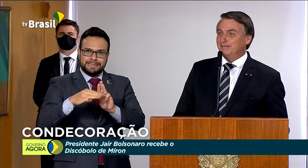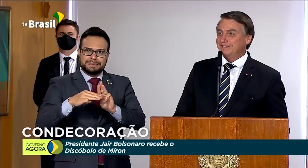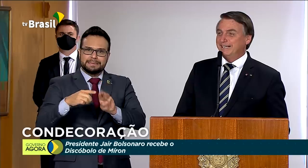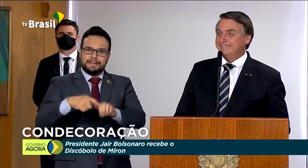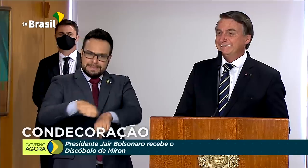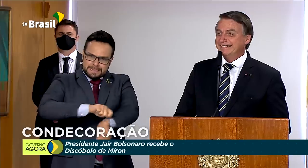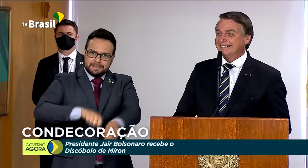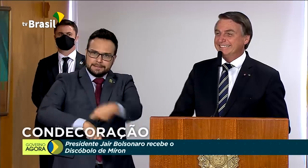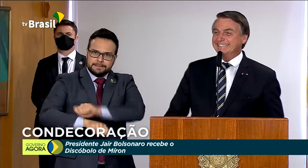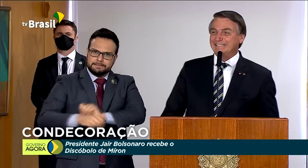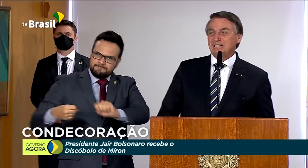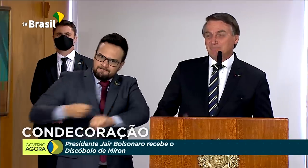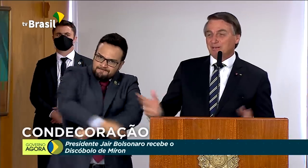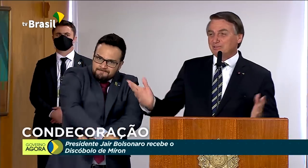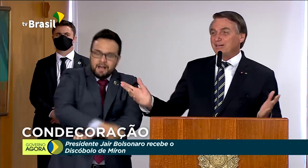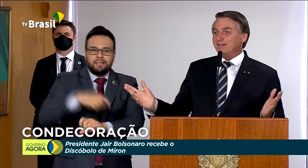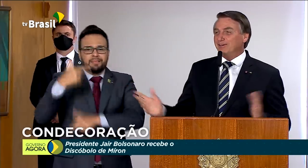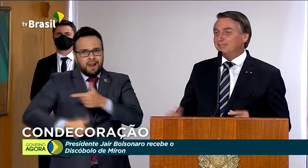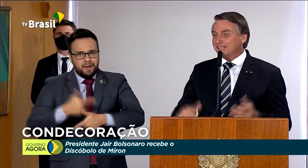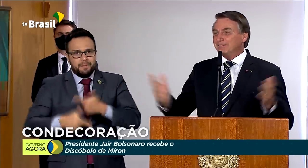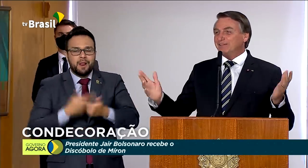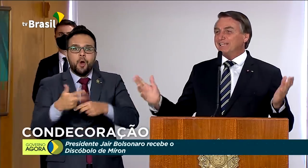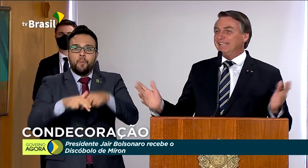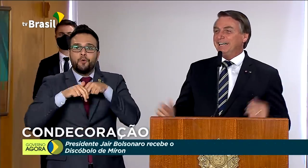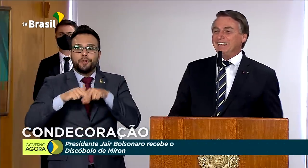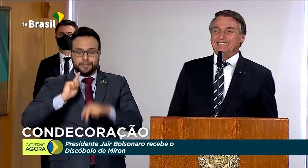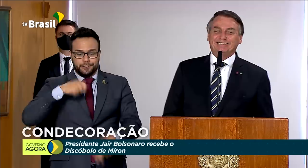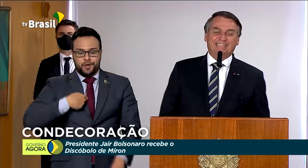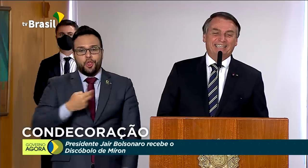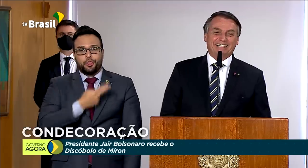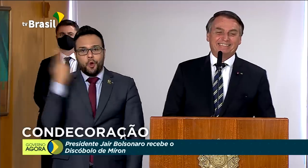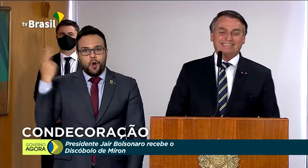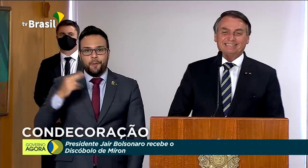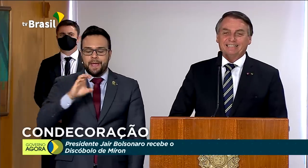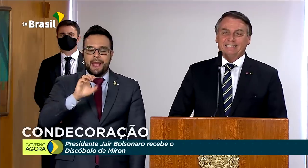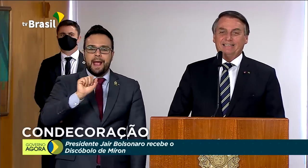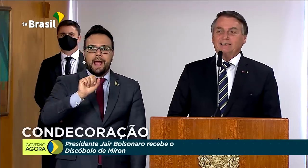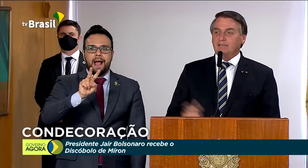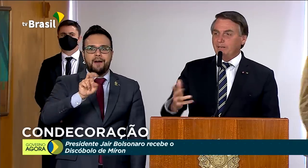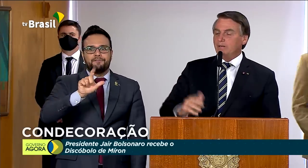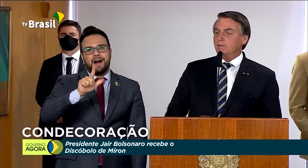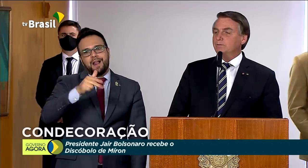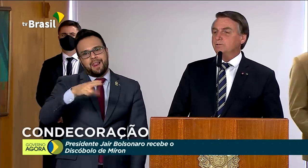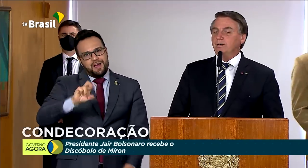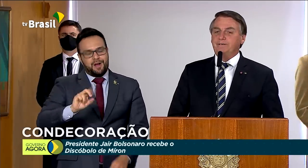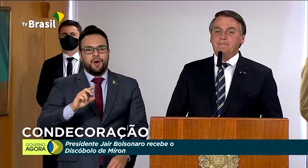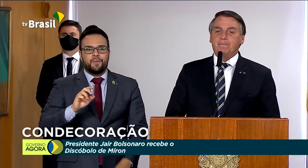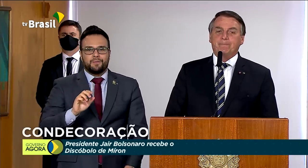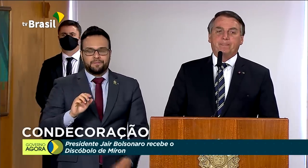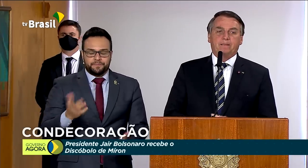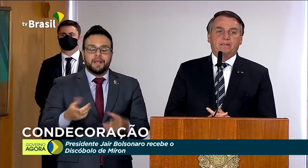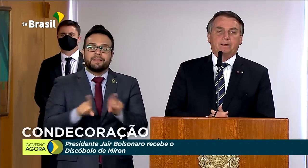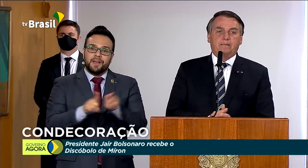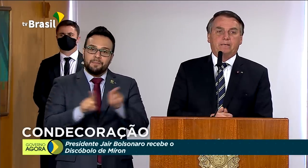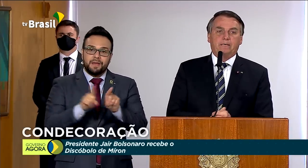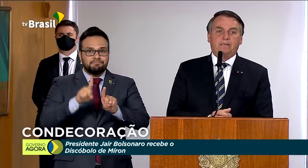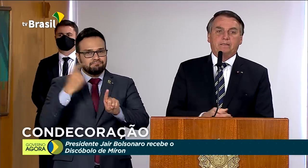pentáforo militar. Por isso, o cavalão tinha que pintar na área, não teria graça, não. Também, enquanto jovem,